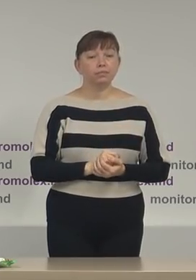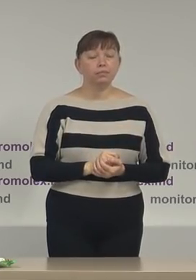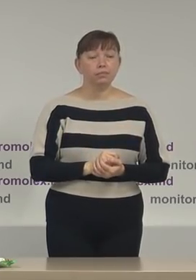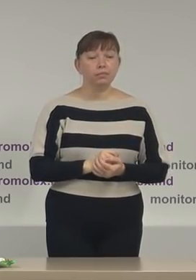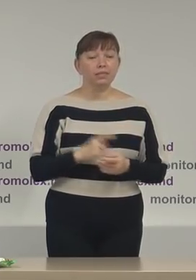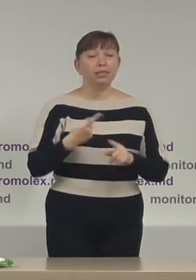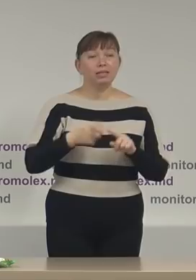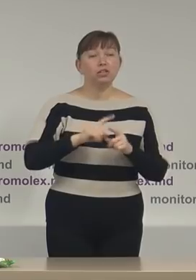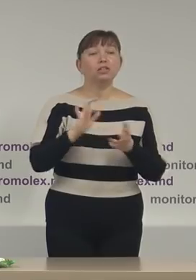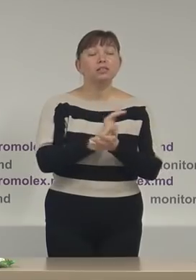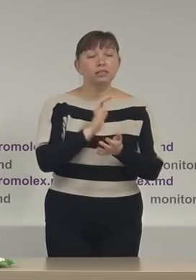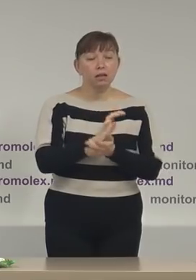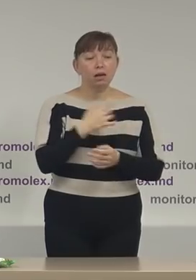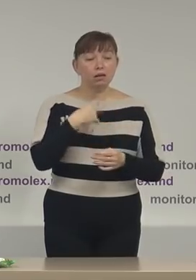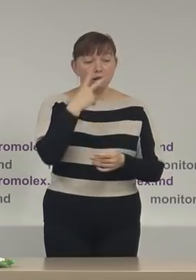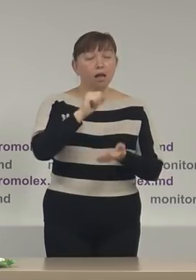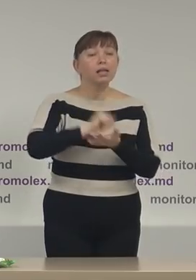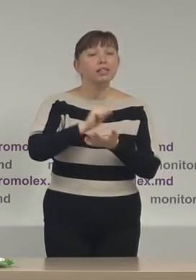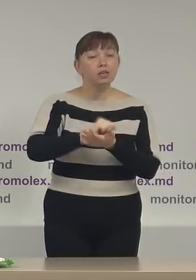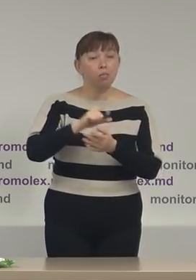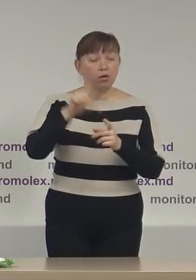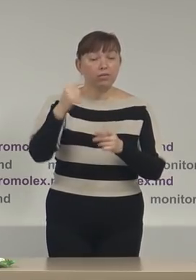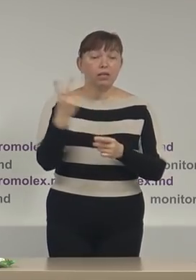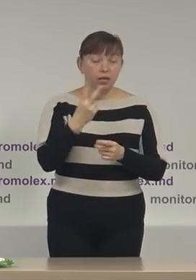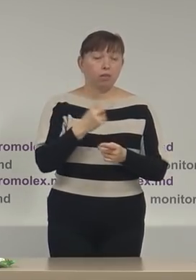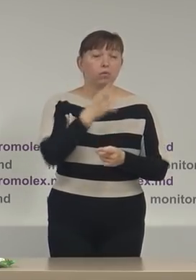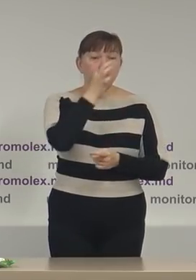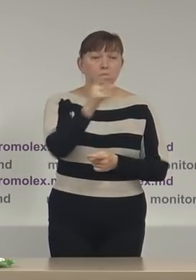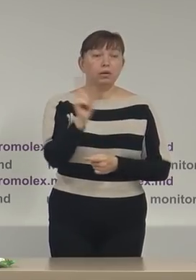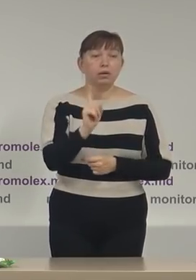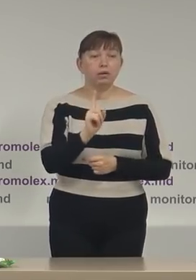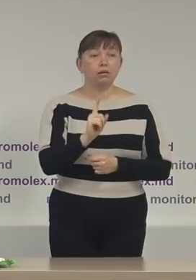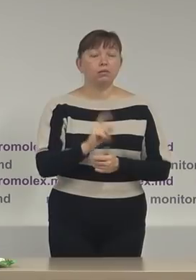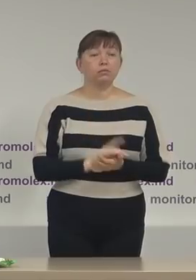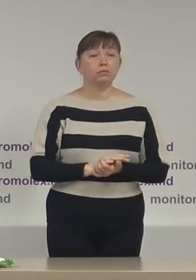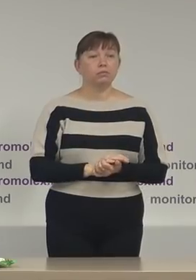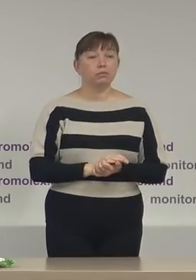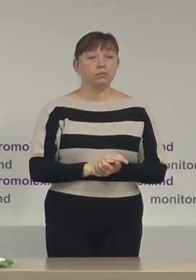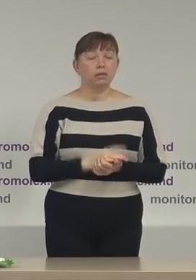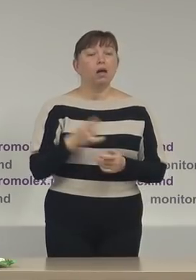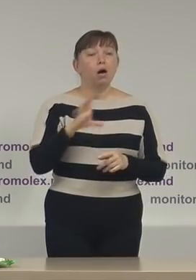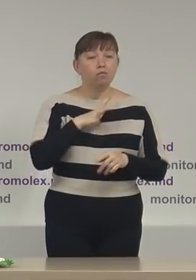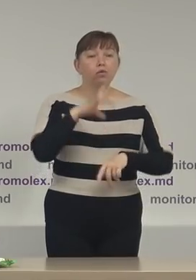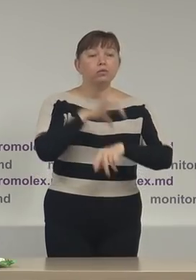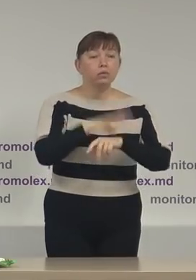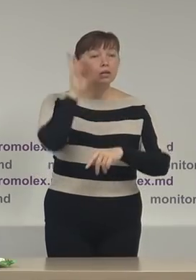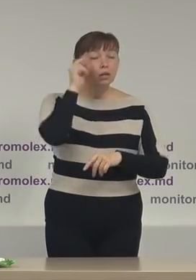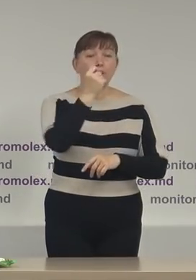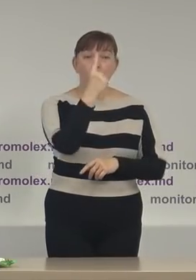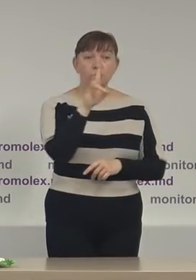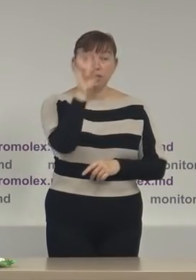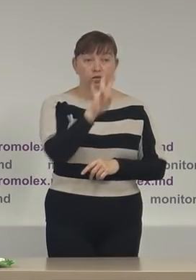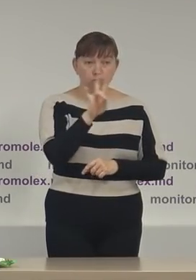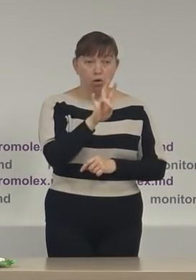ziarul depistat la tipografie trebuie să atragem atenție că el a fost depistat pe data de 11